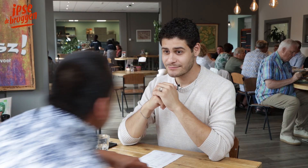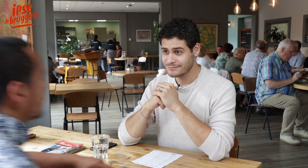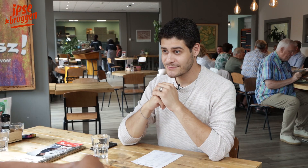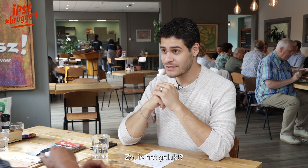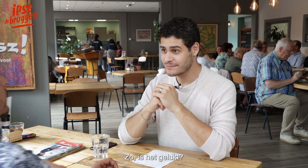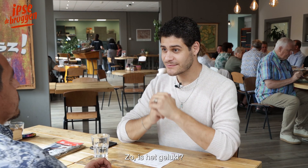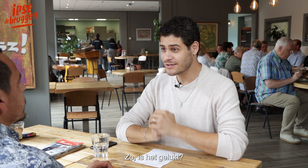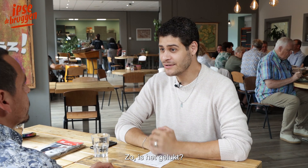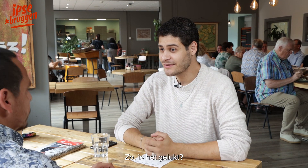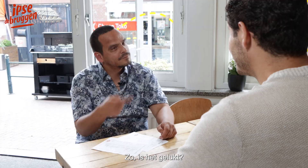Zo, is gelukt?